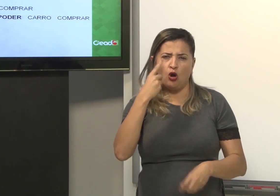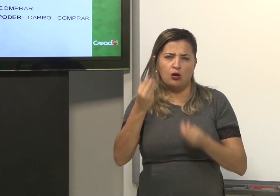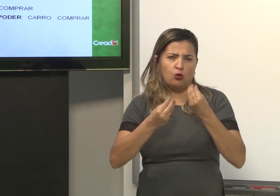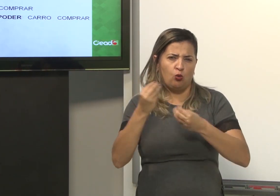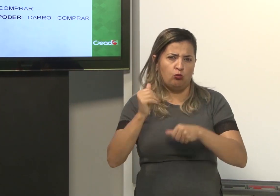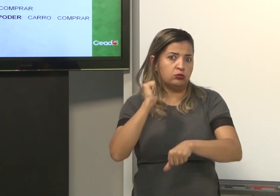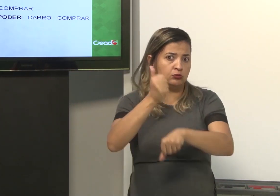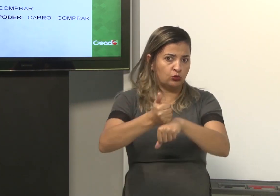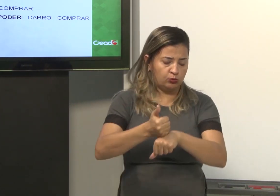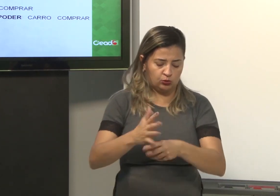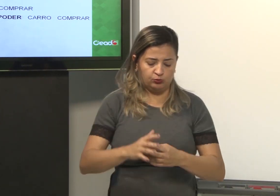Então, observe o tópico.